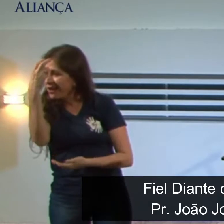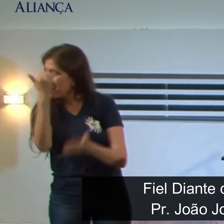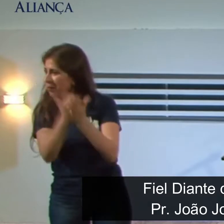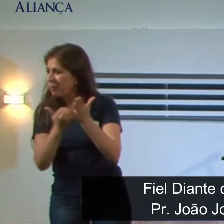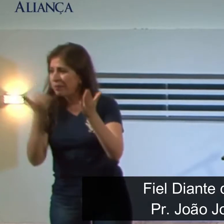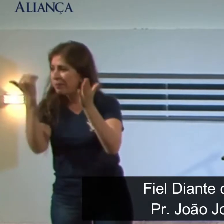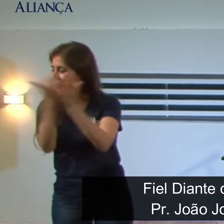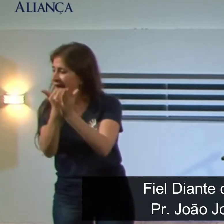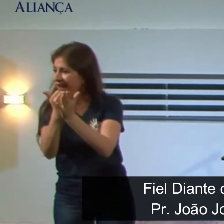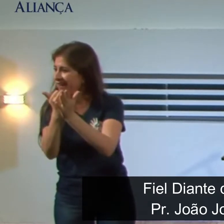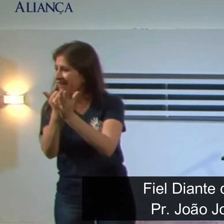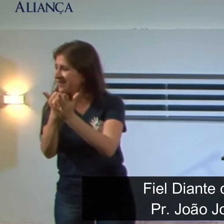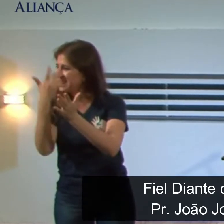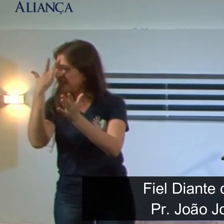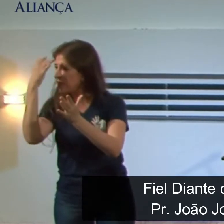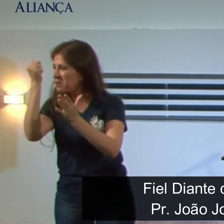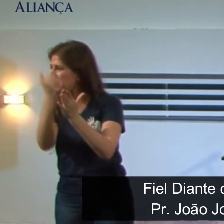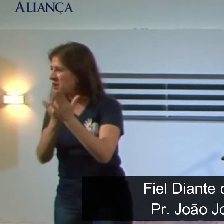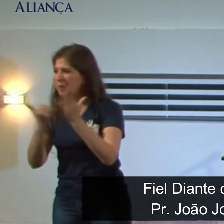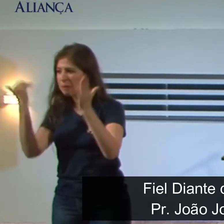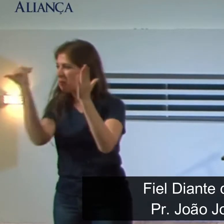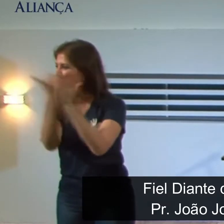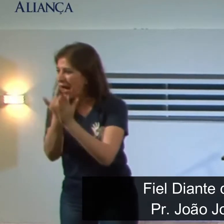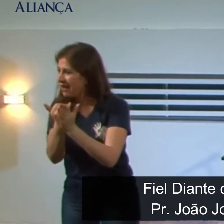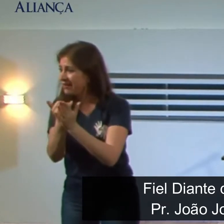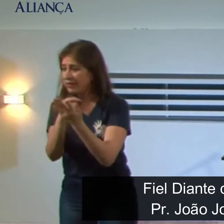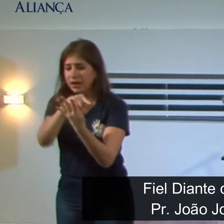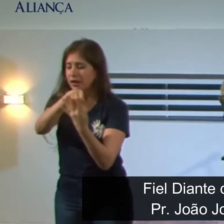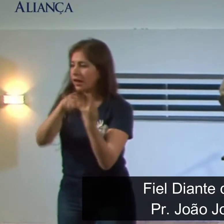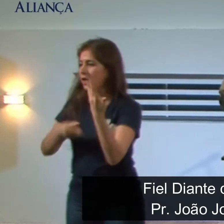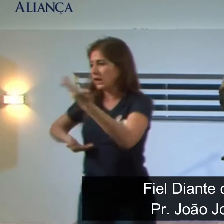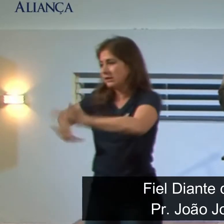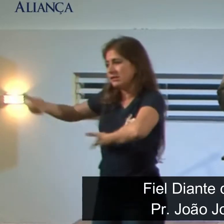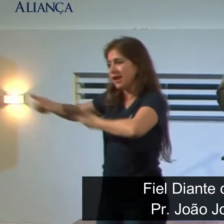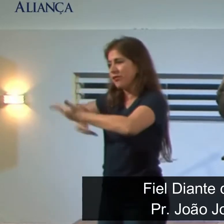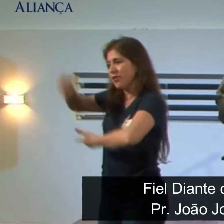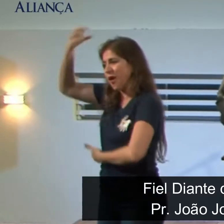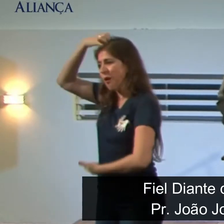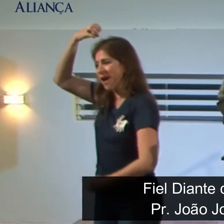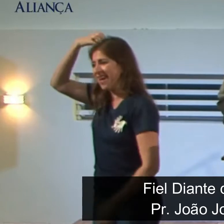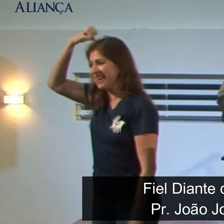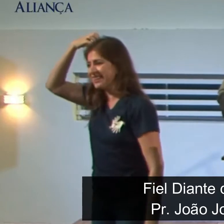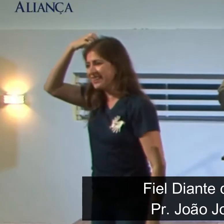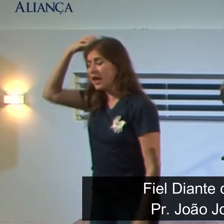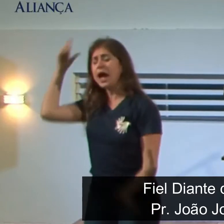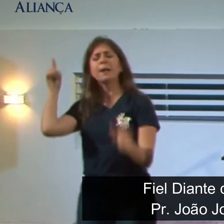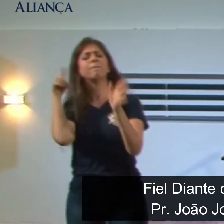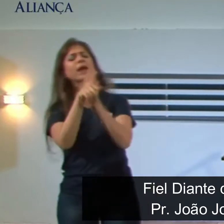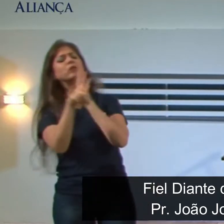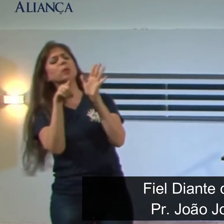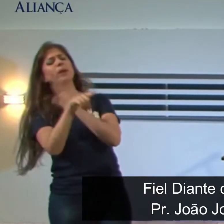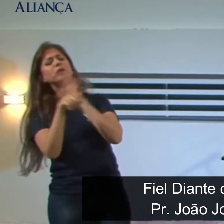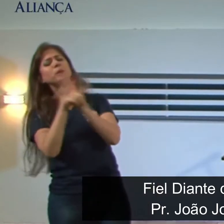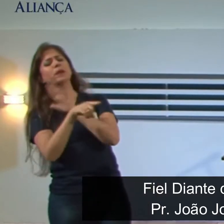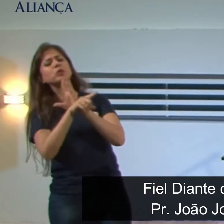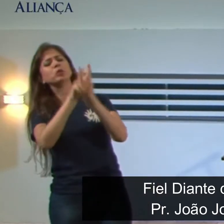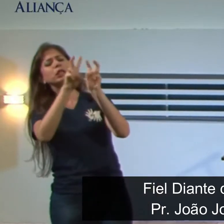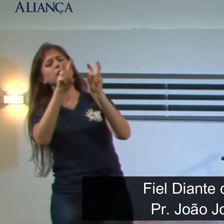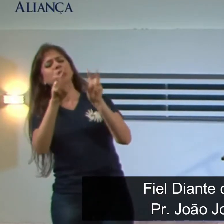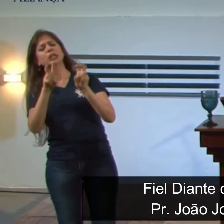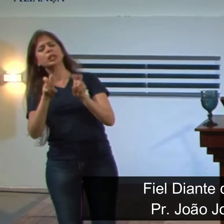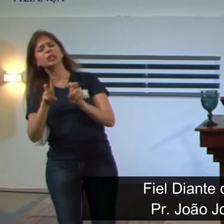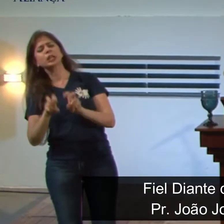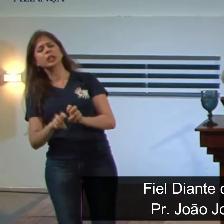Azarias. De modo que eles passaram a servir o rei. O rei lhes fez perguntas sobre todos os assuntos